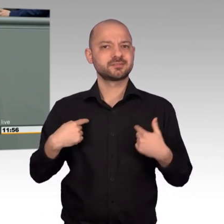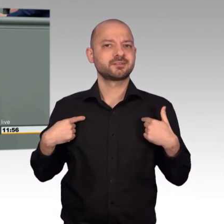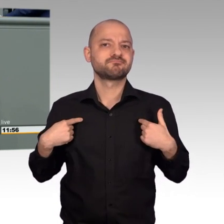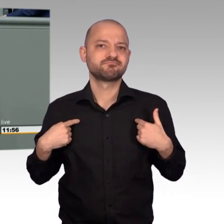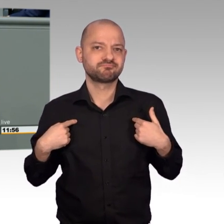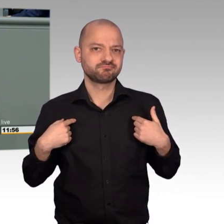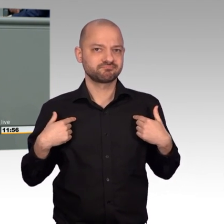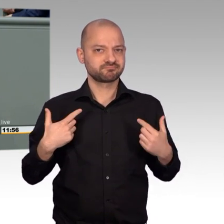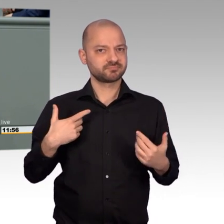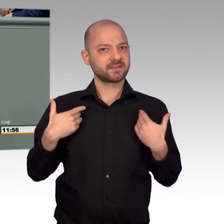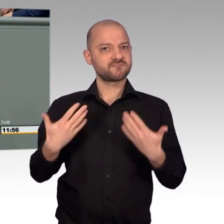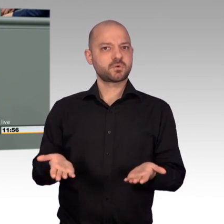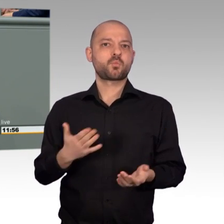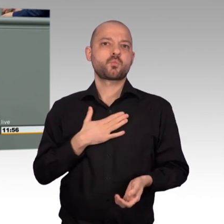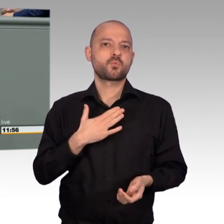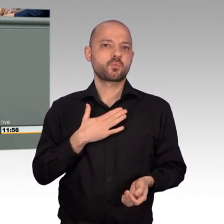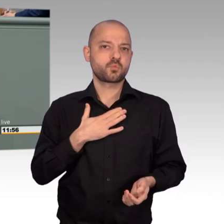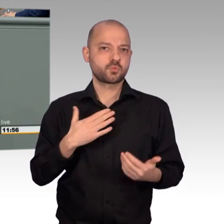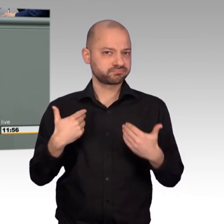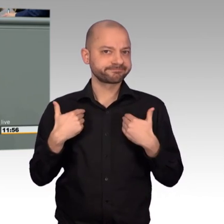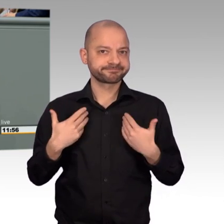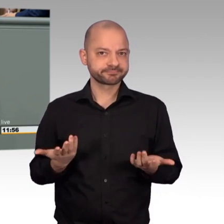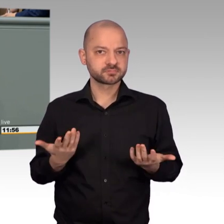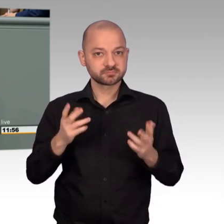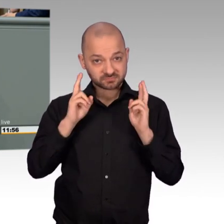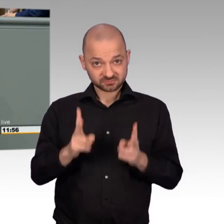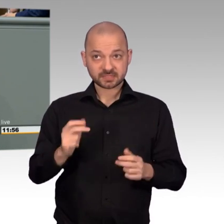höchste Zeit für eine Politik, die sagt, VN-First und Menschenrechte-First.